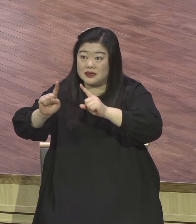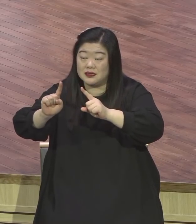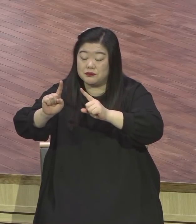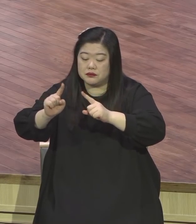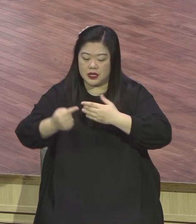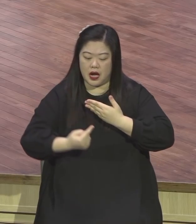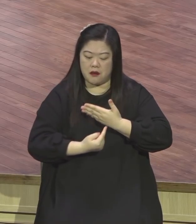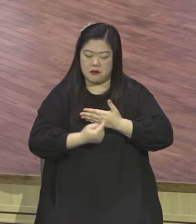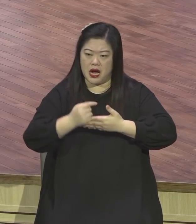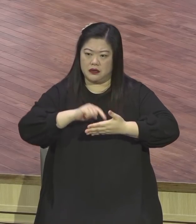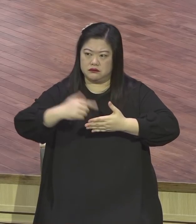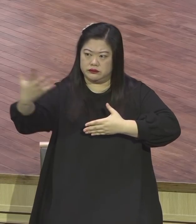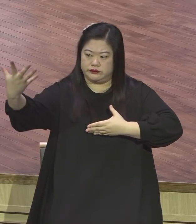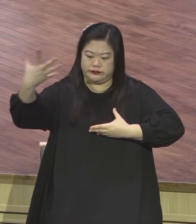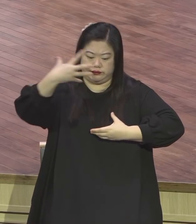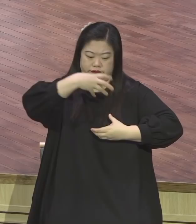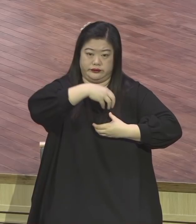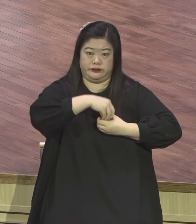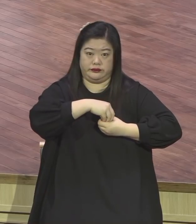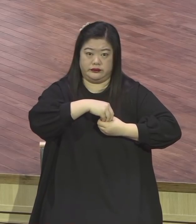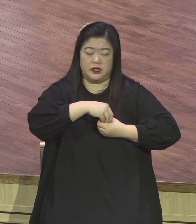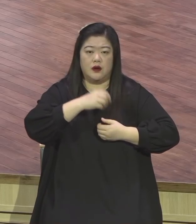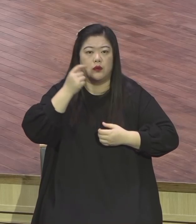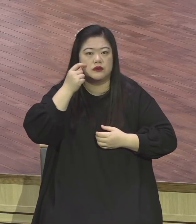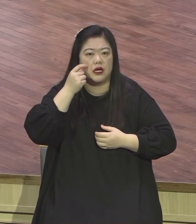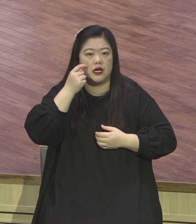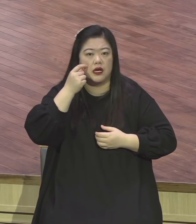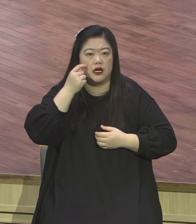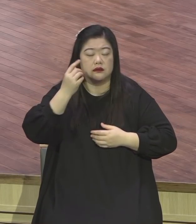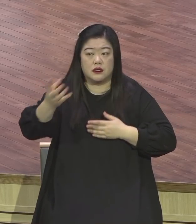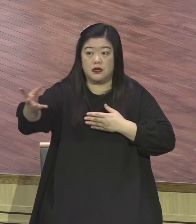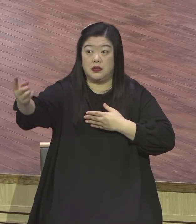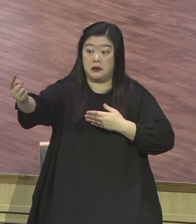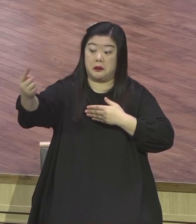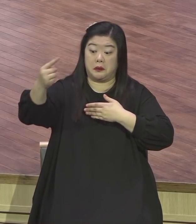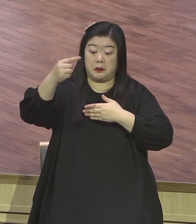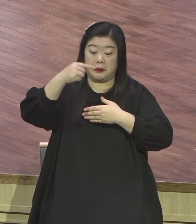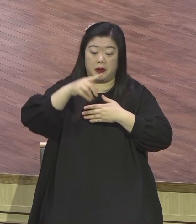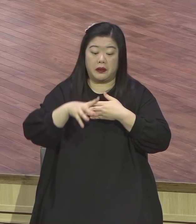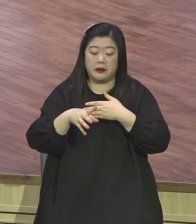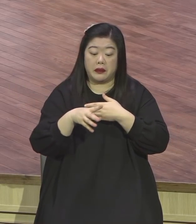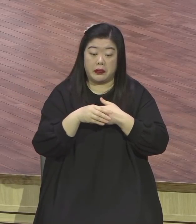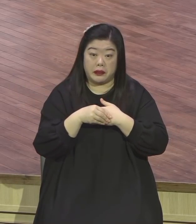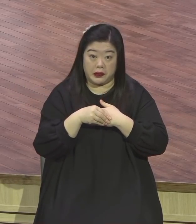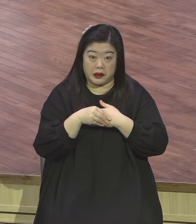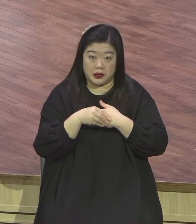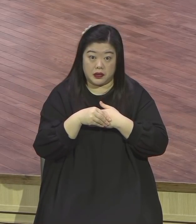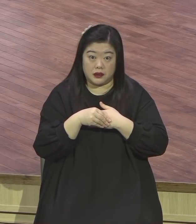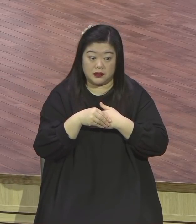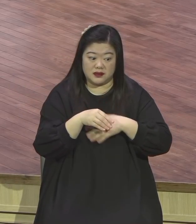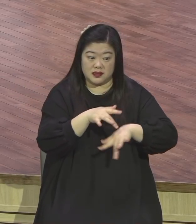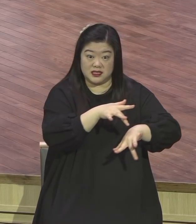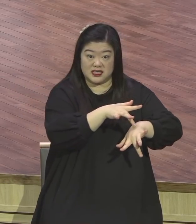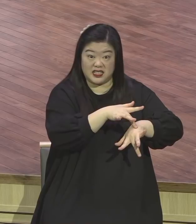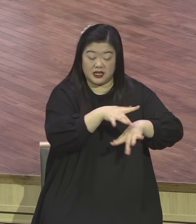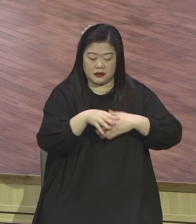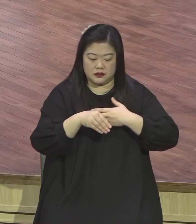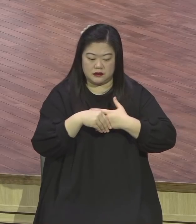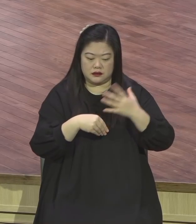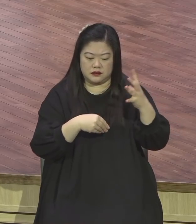못하고 있으면 악한 자가 와서 다 뺏어간다. 한마디로 사단이 다 채가버려요. 사단이 다